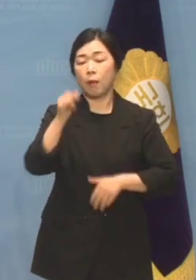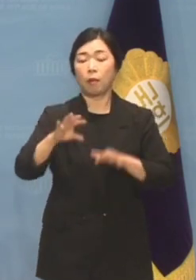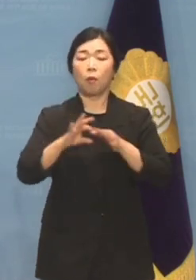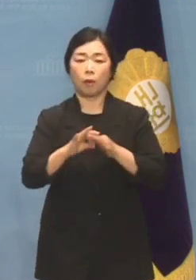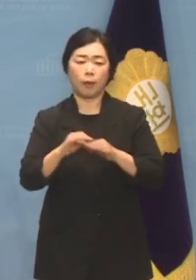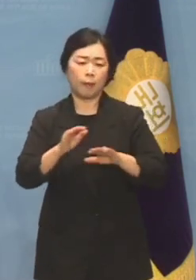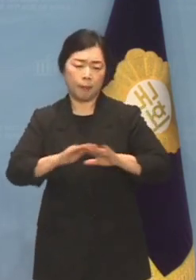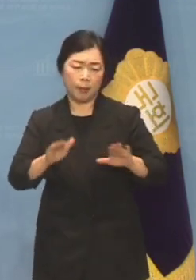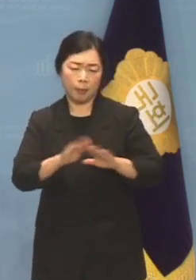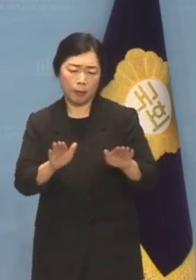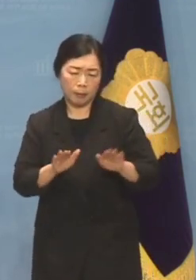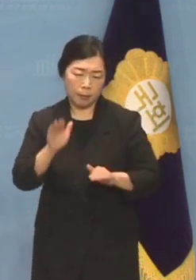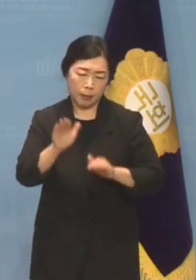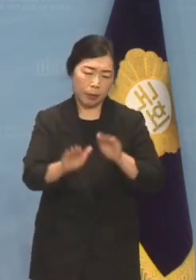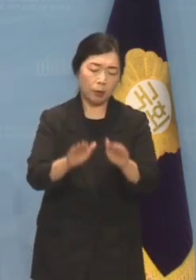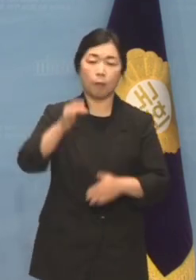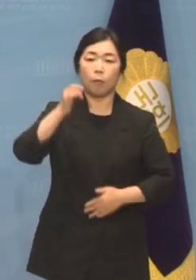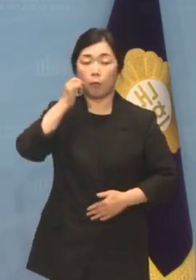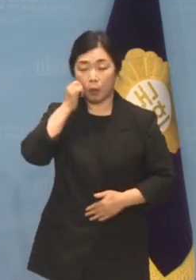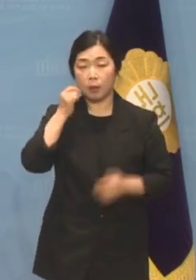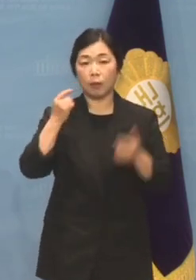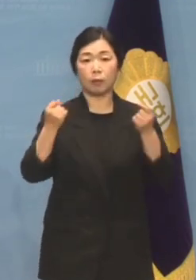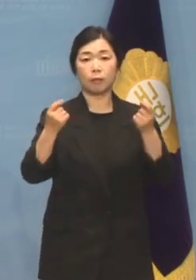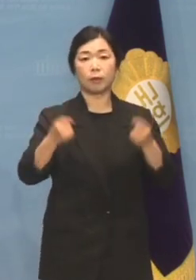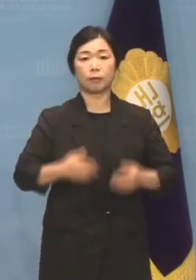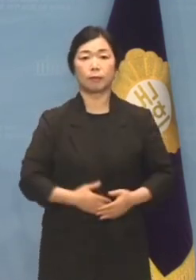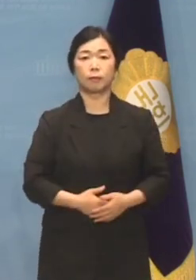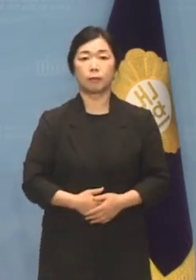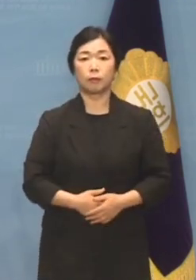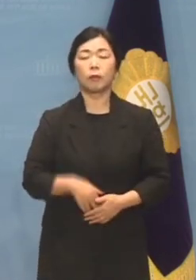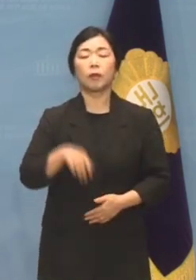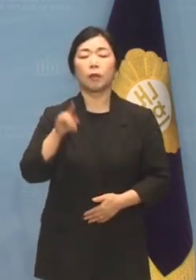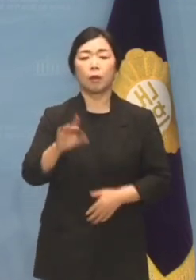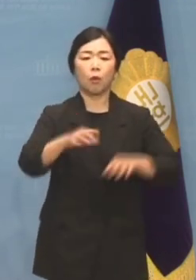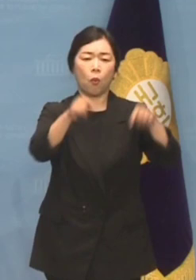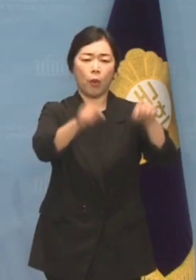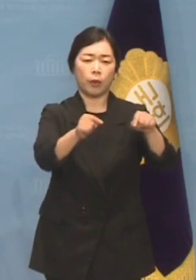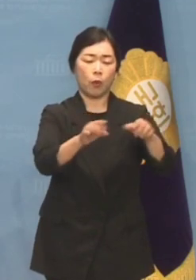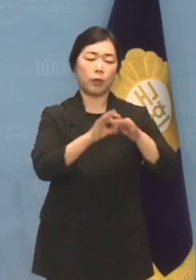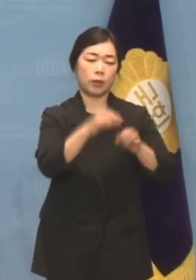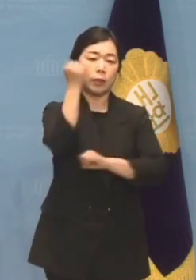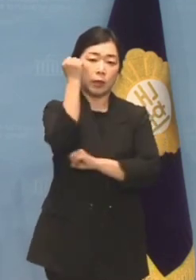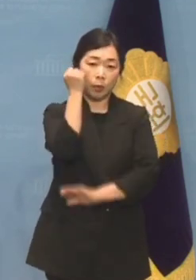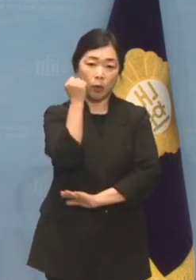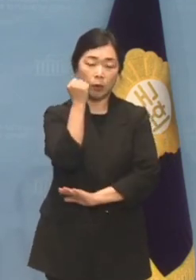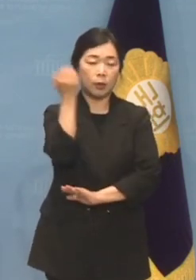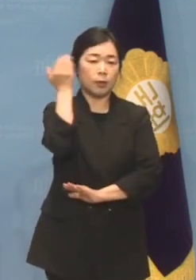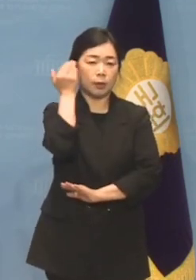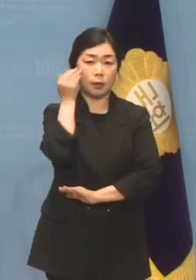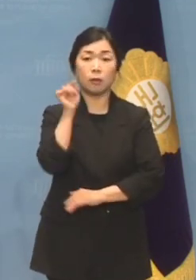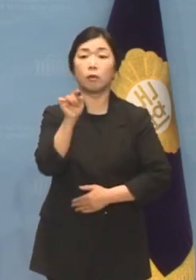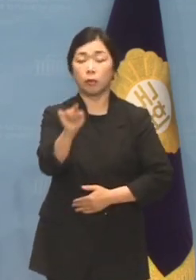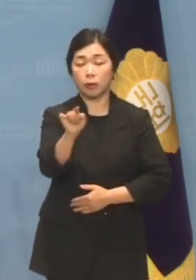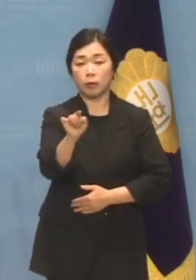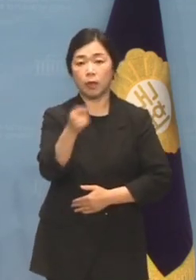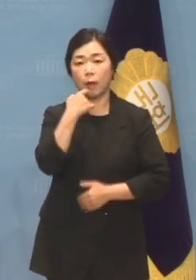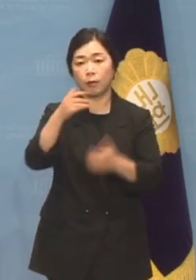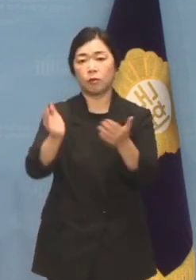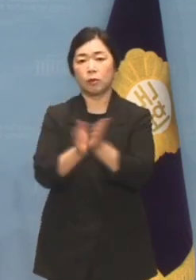한 걸음도 앞으로 나아갈 수 없을 것입니다. 그것은 외교관계의 기본이자 기초상식임을